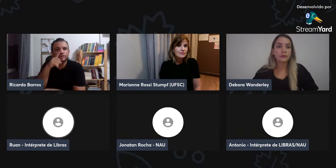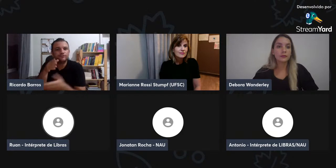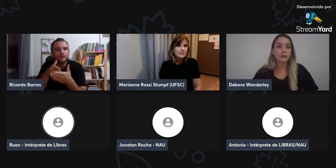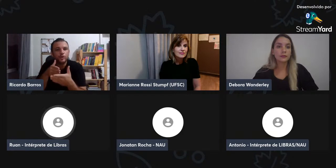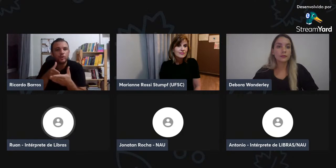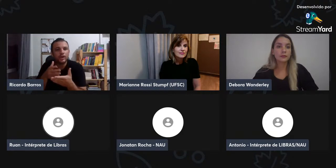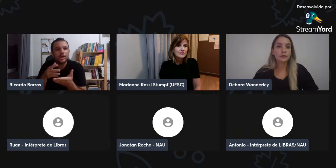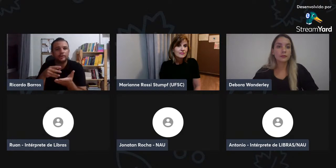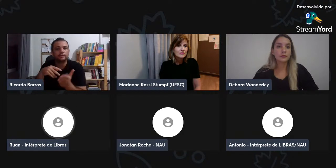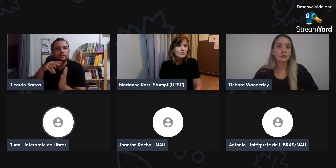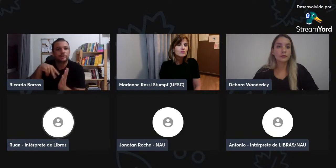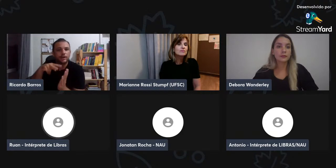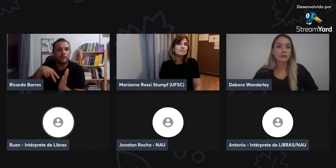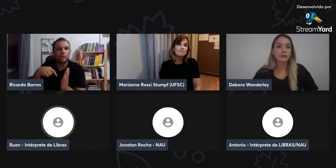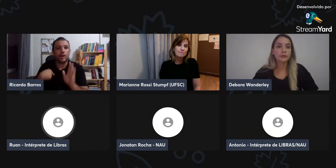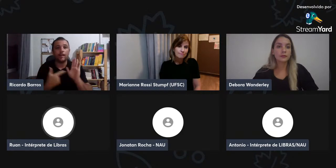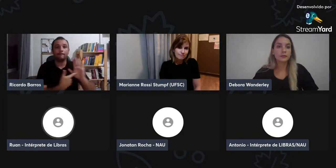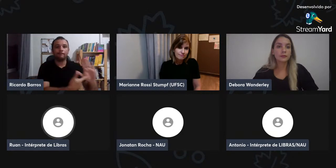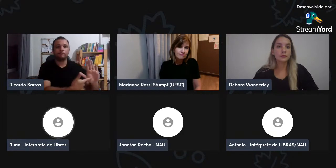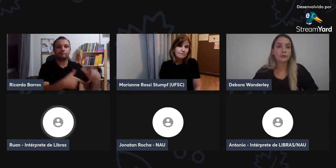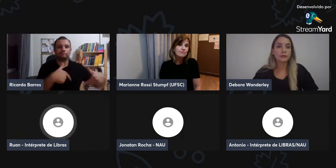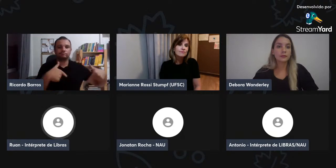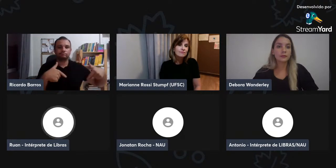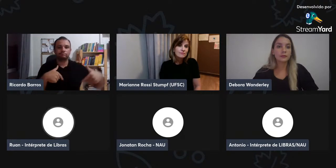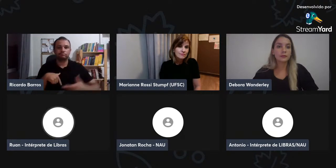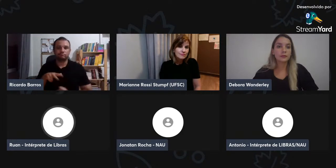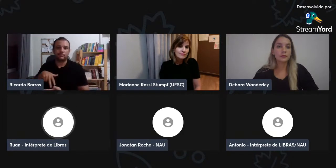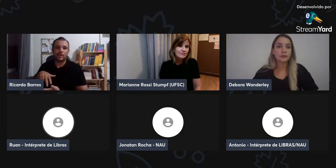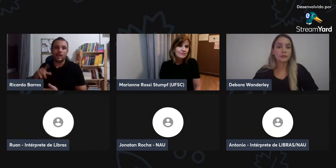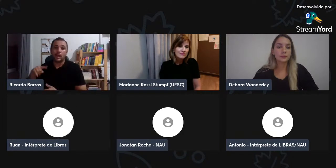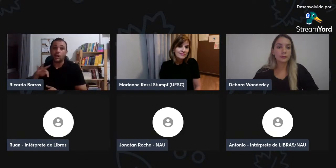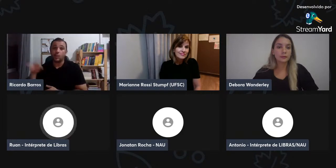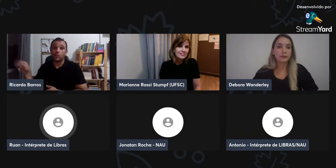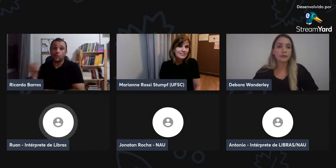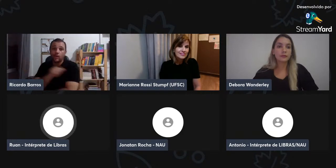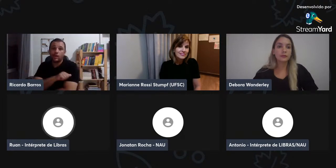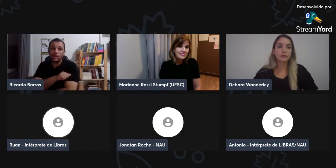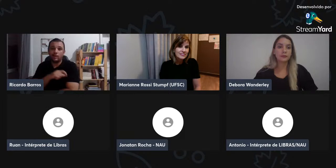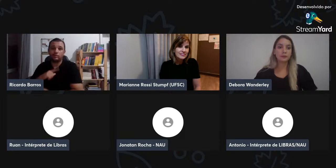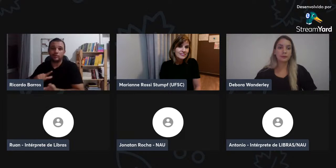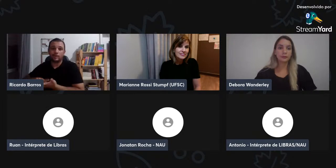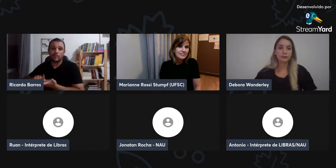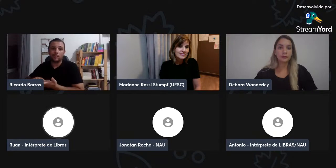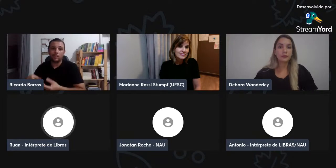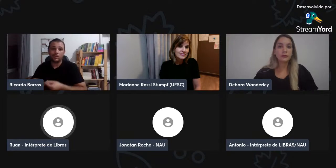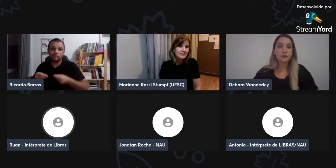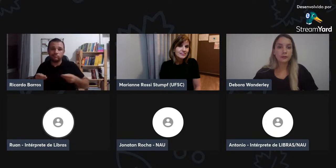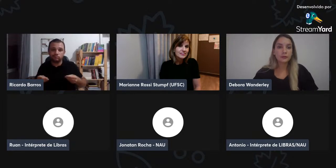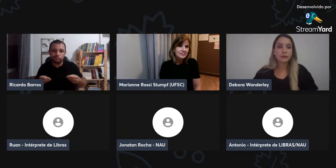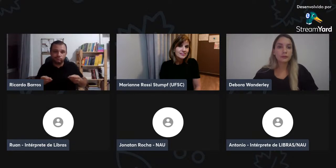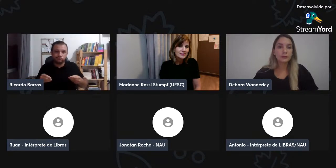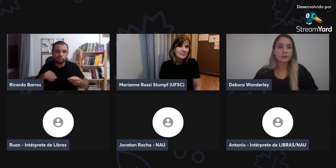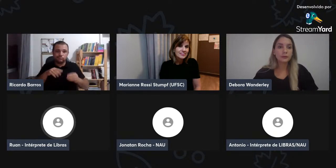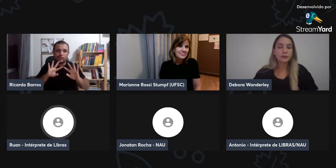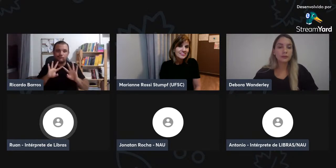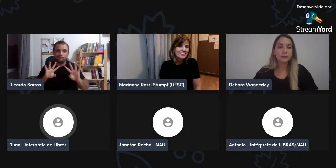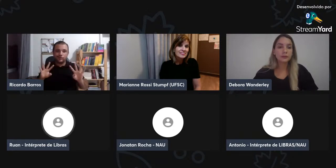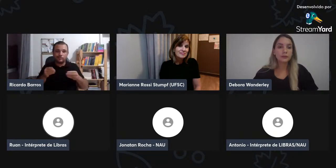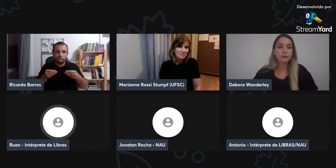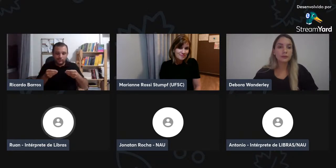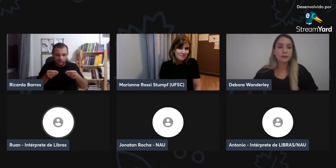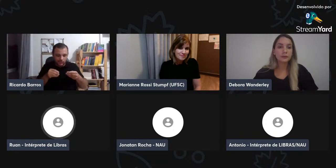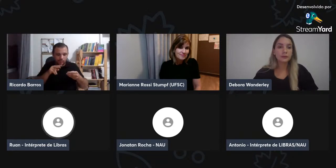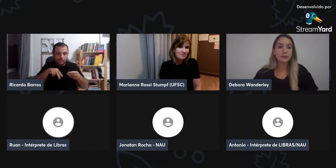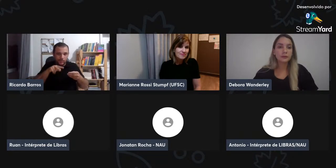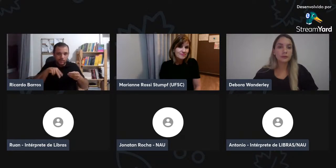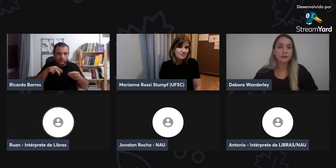já aconteceu, a interpretação dentro da escola, alguns alunos lerem e todos lerem